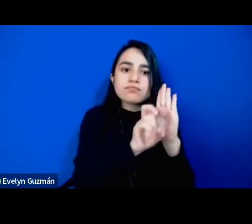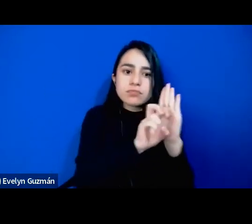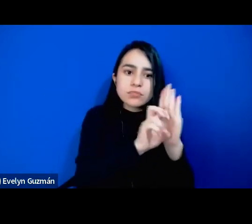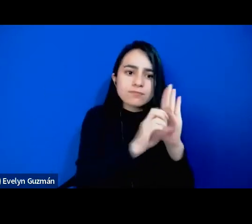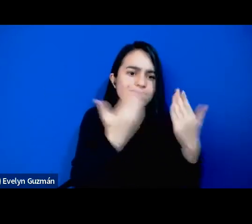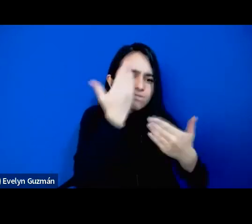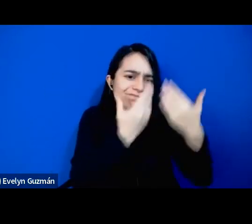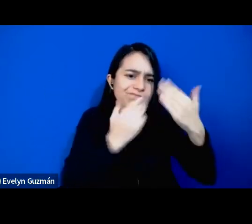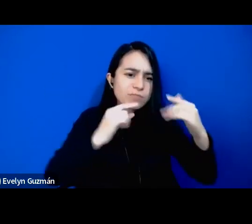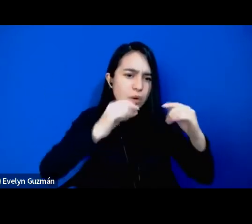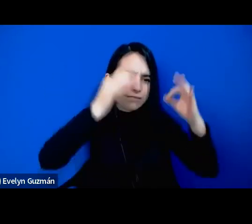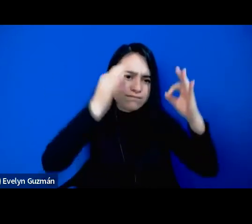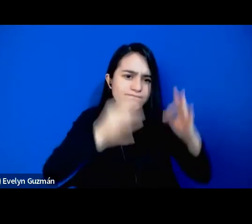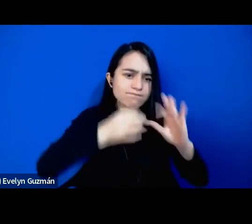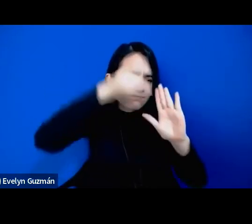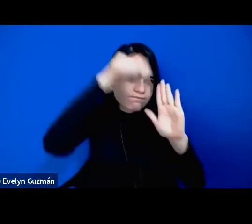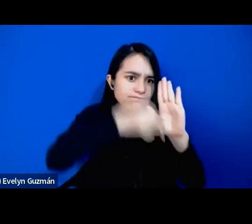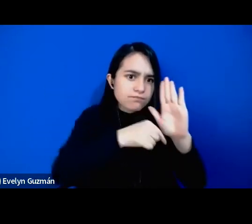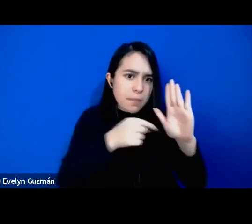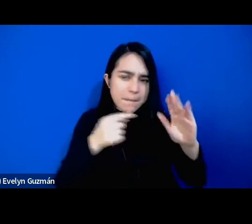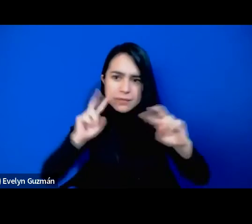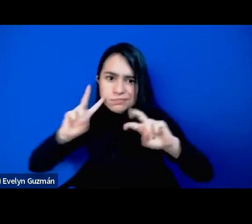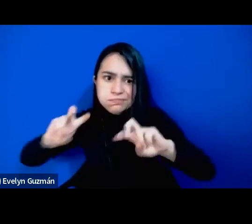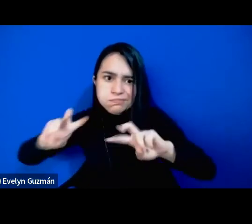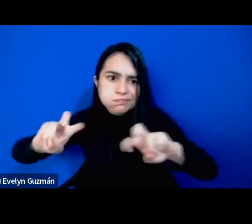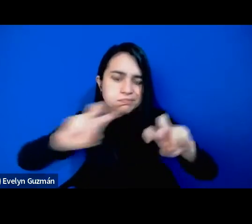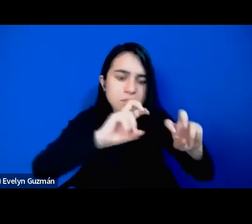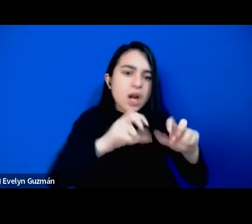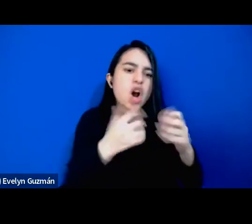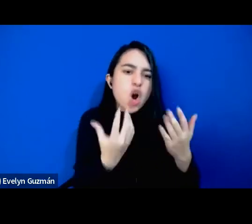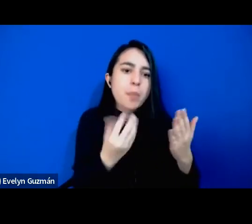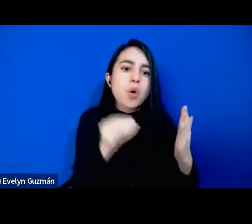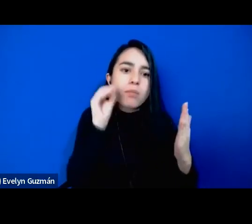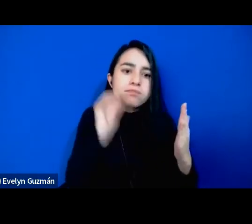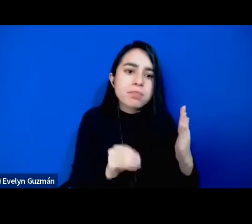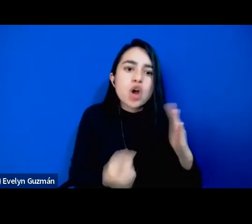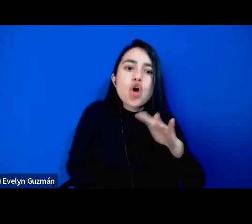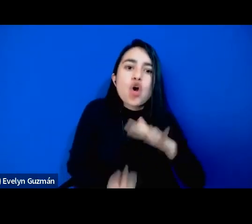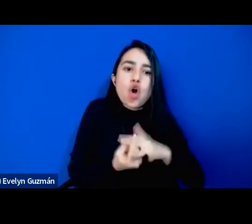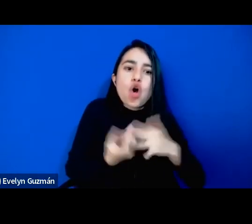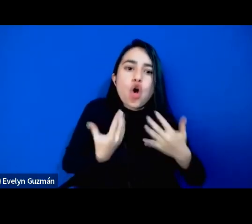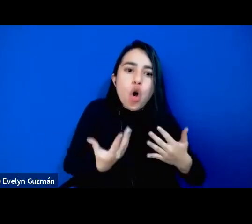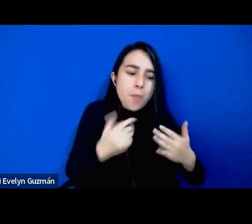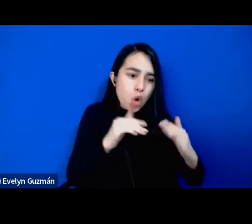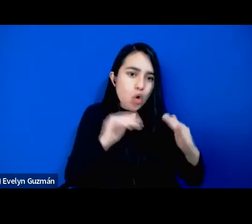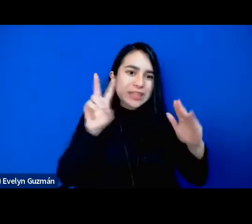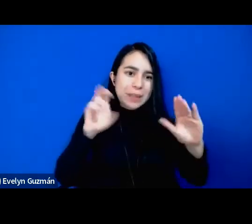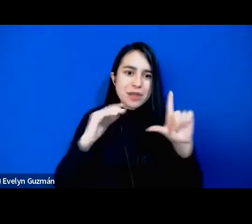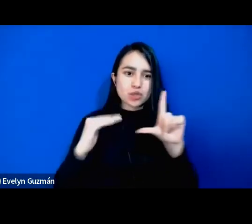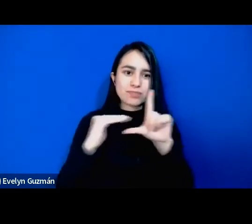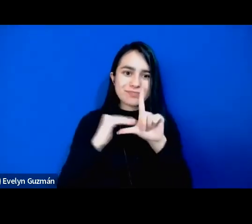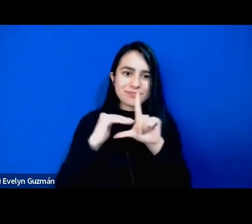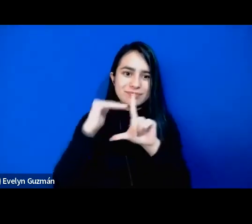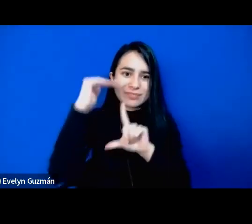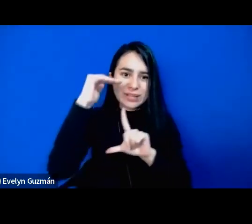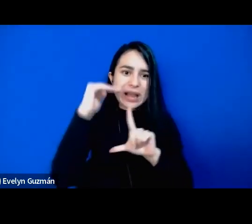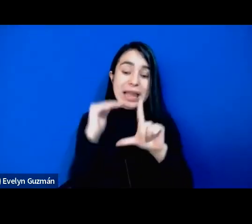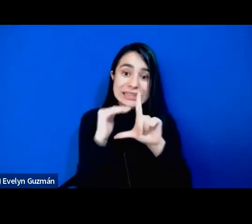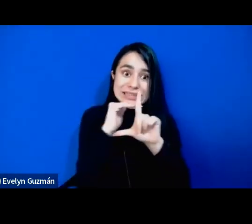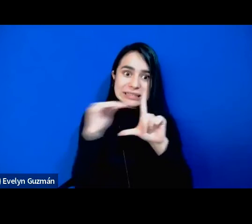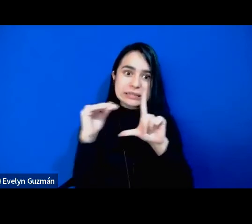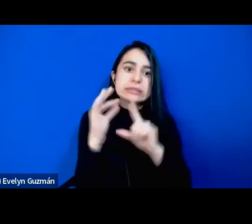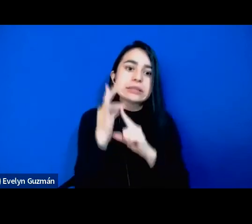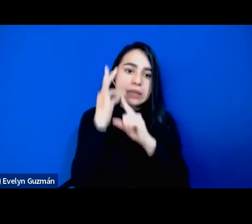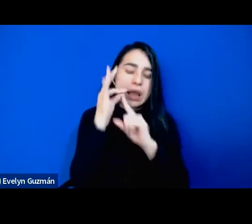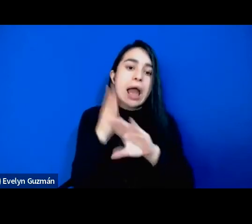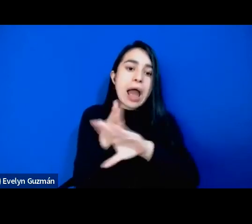fina, rebuscada sobre este sector o sobre este estrato social, especialmente con